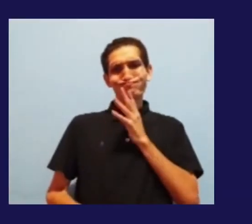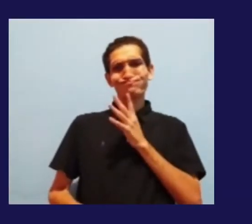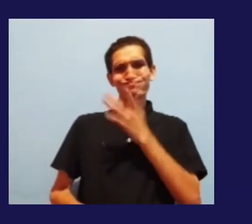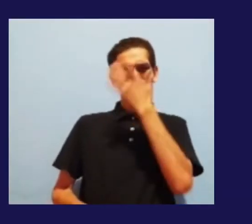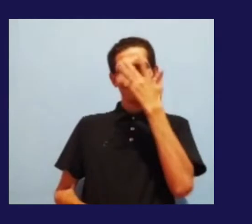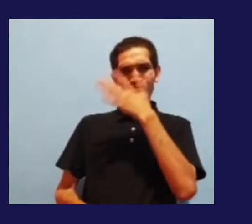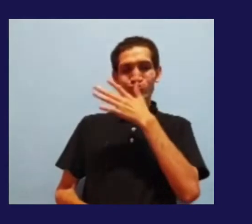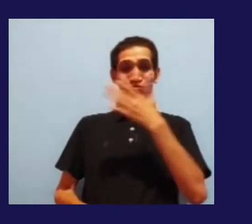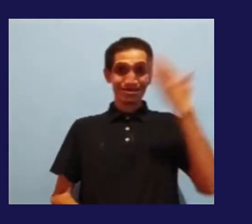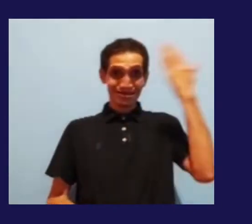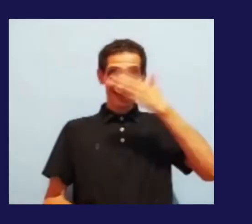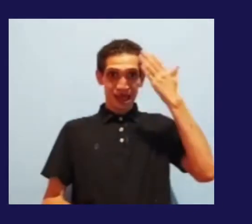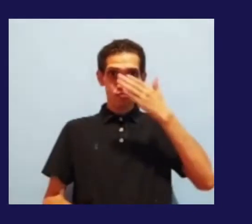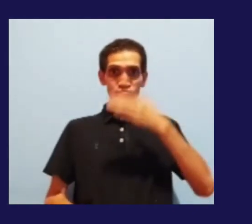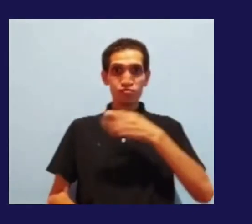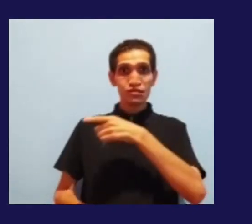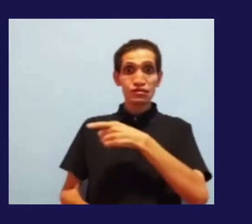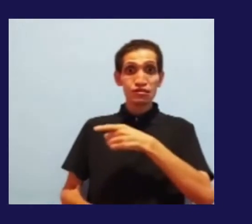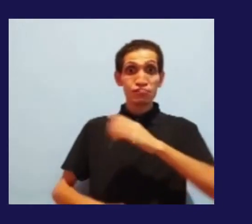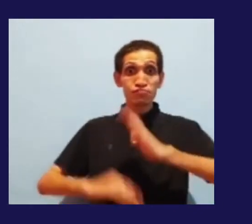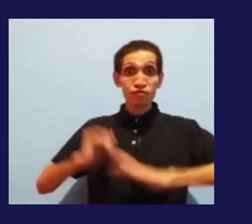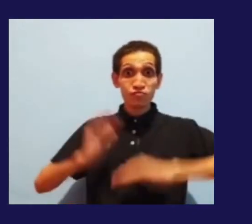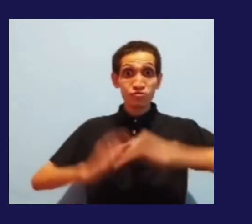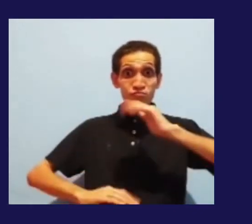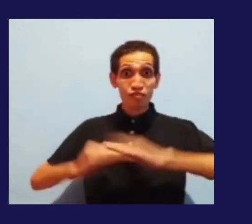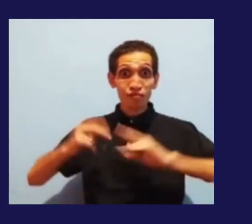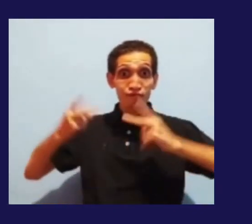que eles são programadores, né? Eles fazem programação.